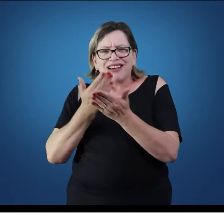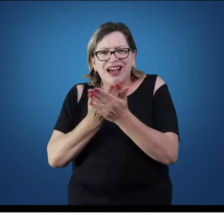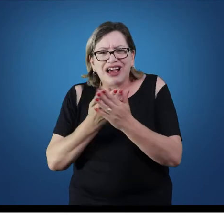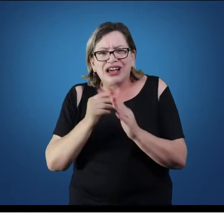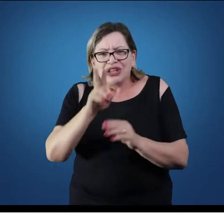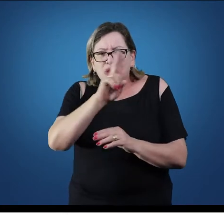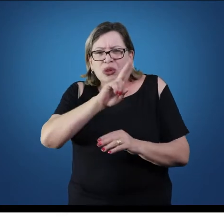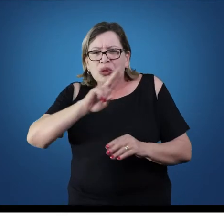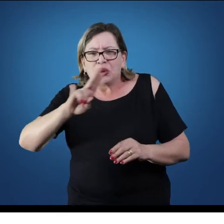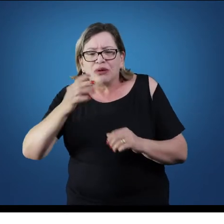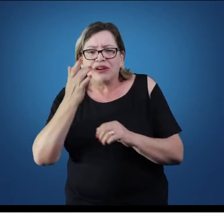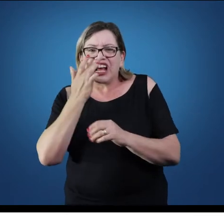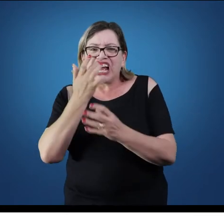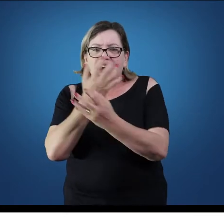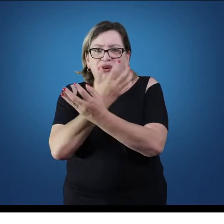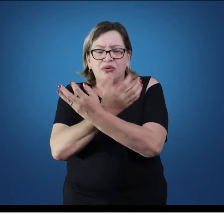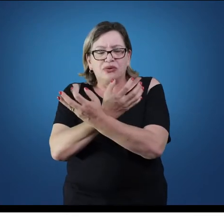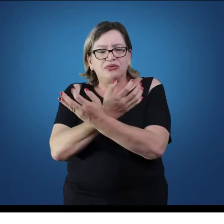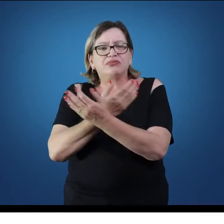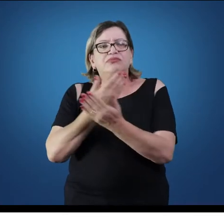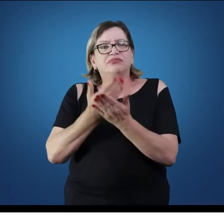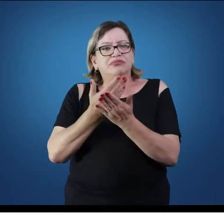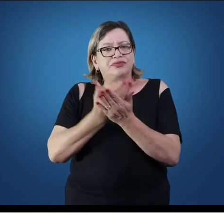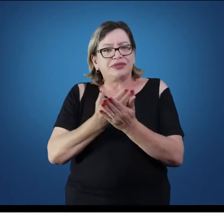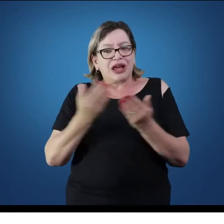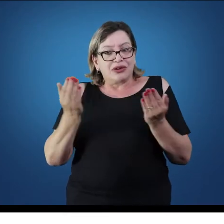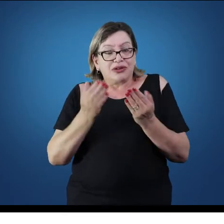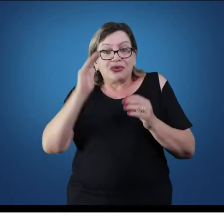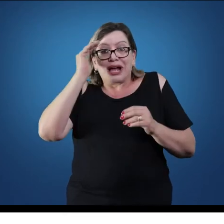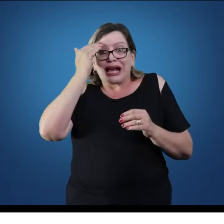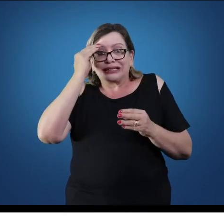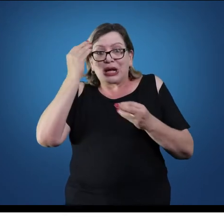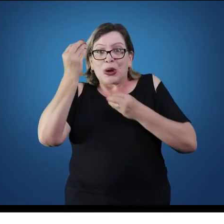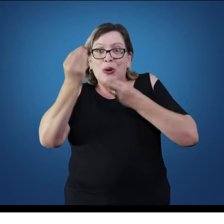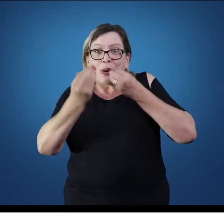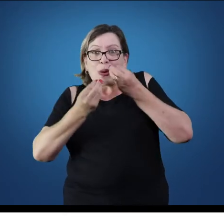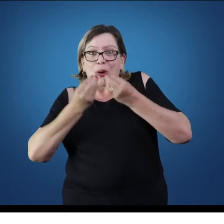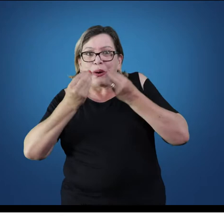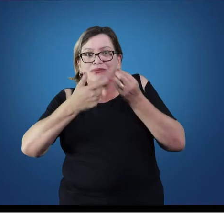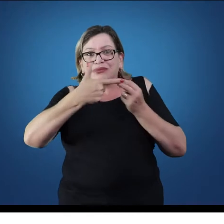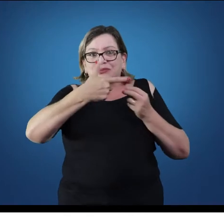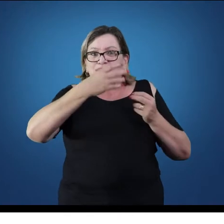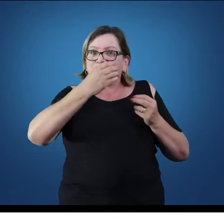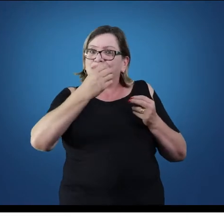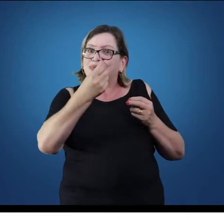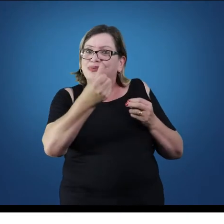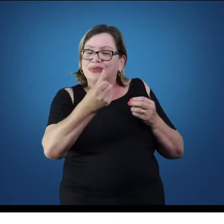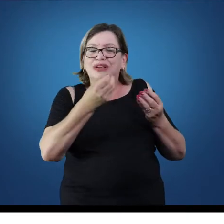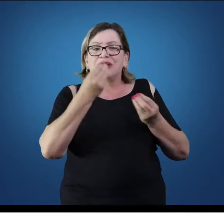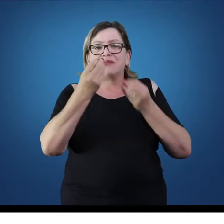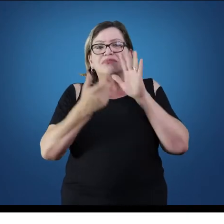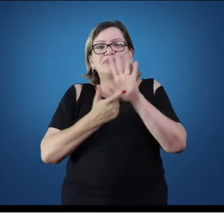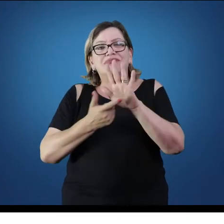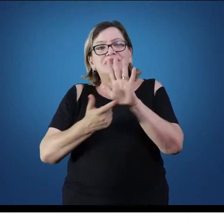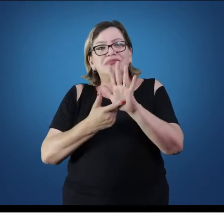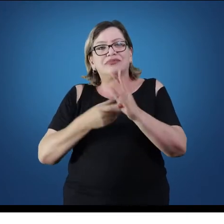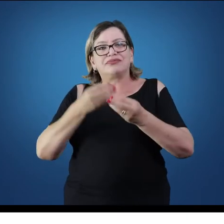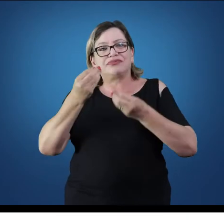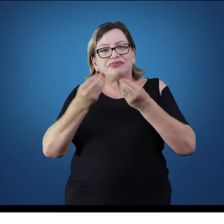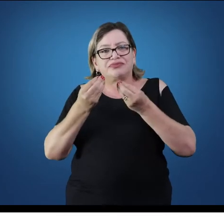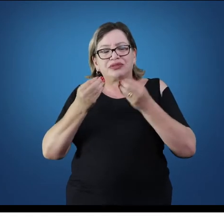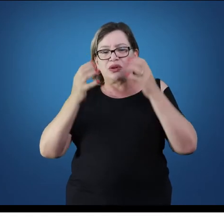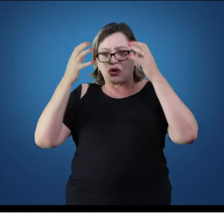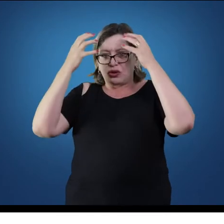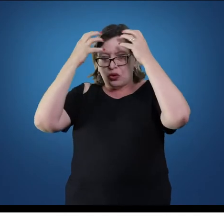entender esses 206 ossos do esqueleto humano, mostrando principalmente a questão dos ossos